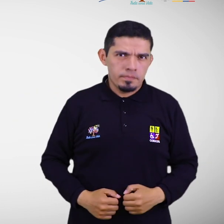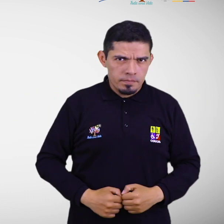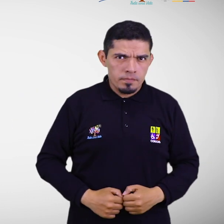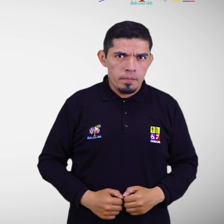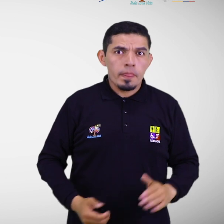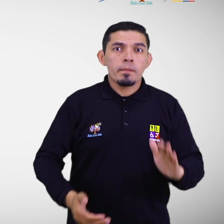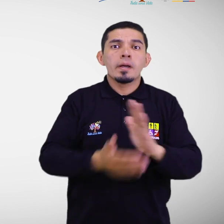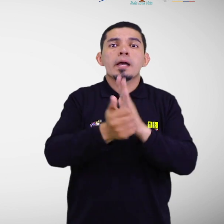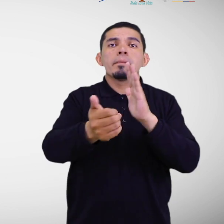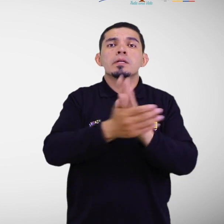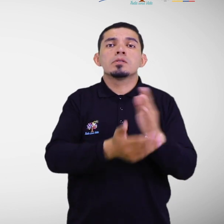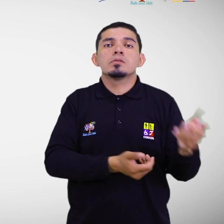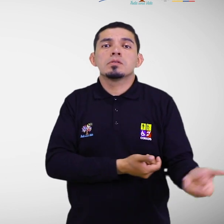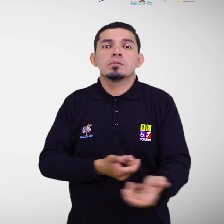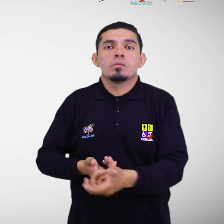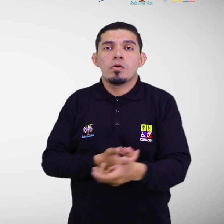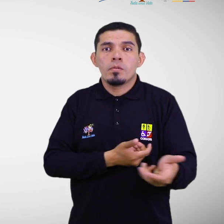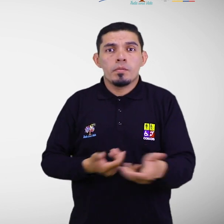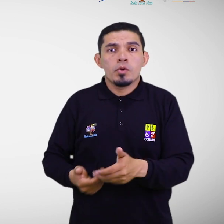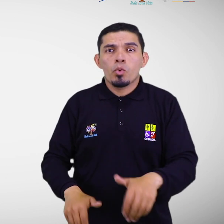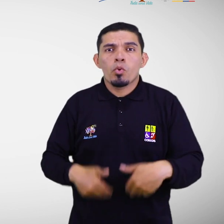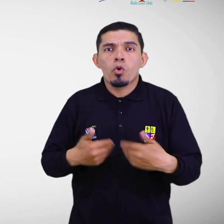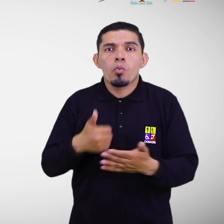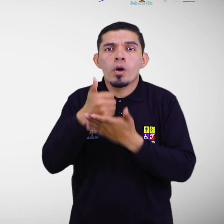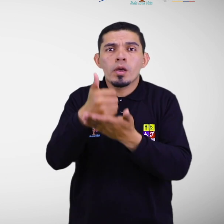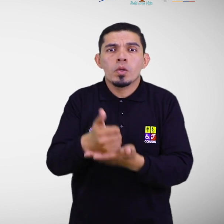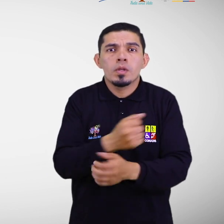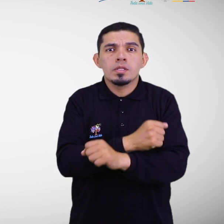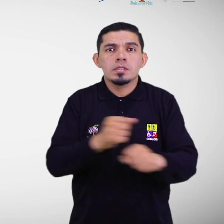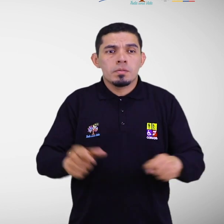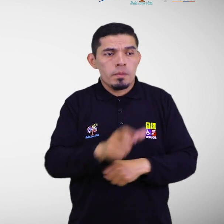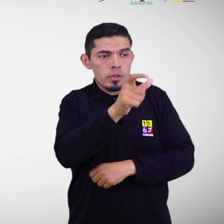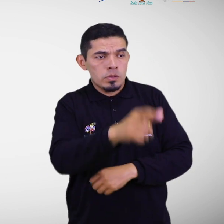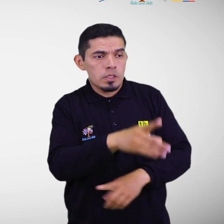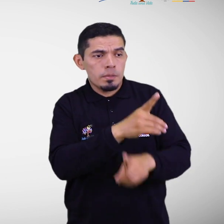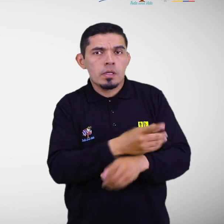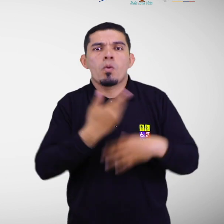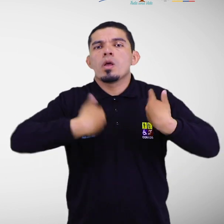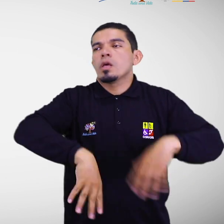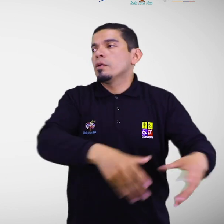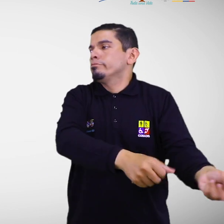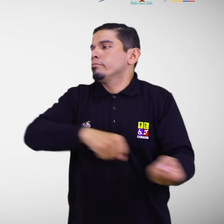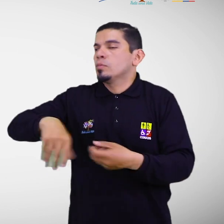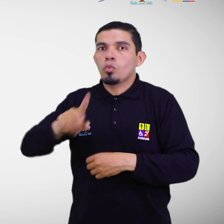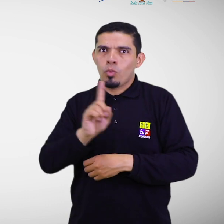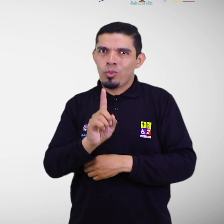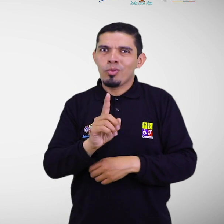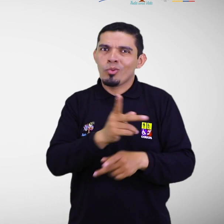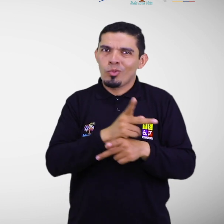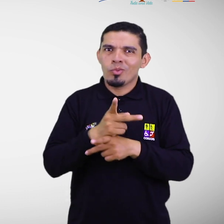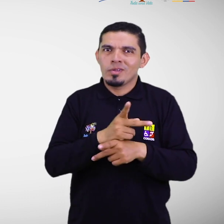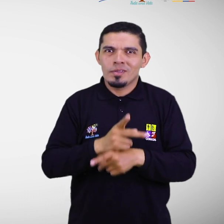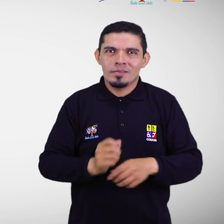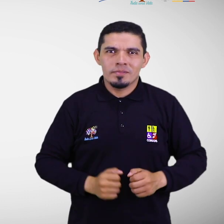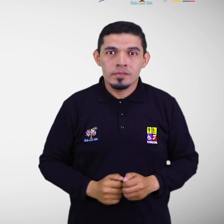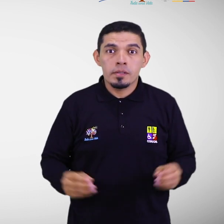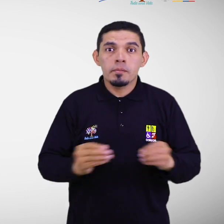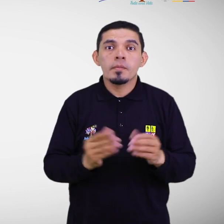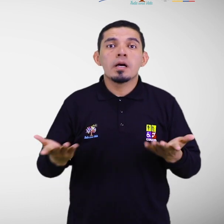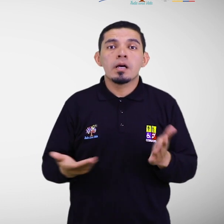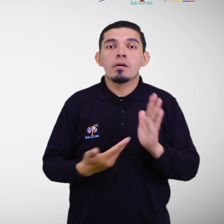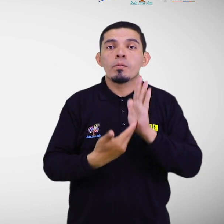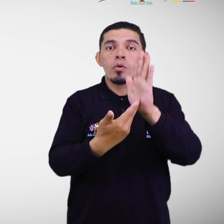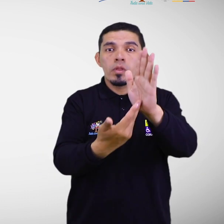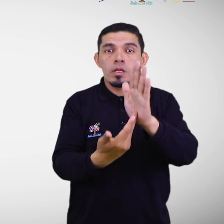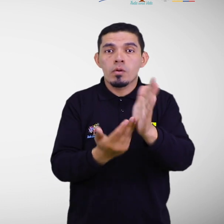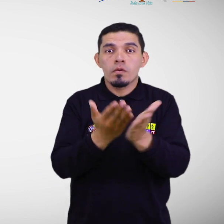a los rescatistas sobre técnicas de evacuación de personas con discapacidad. Socialización del plan a través de formatos